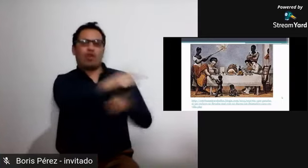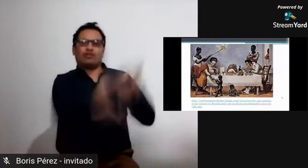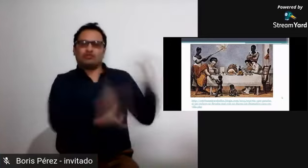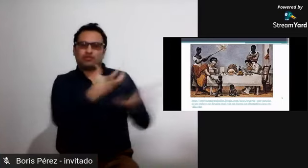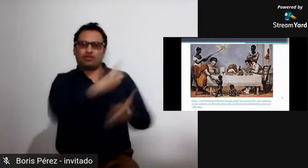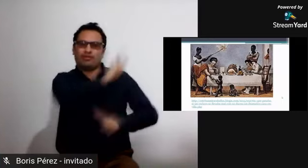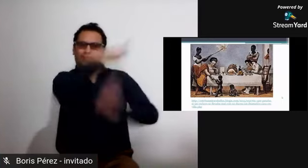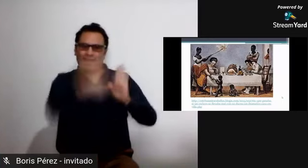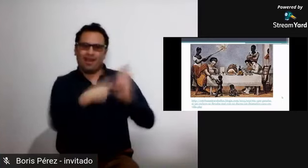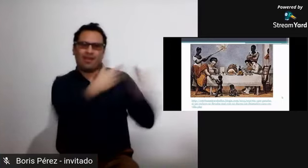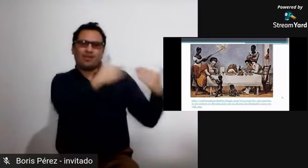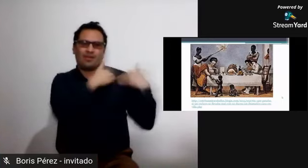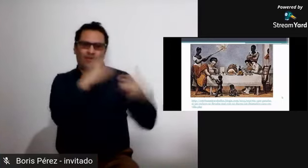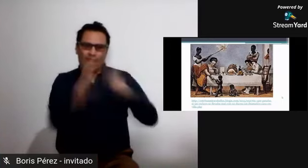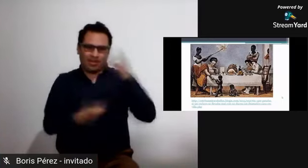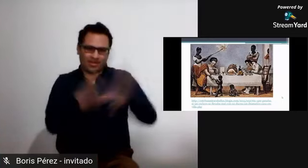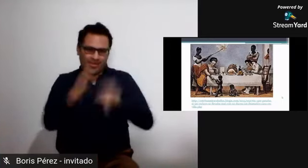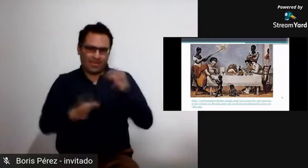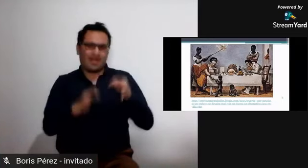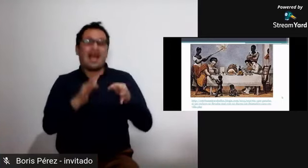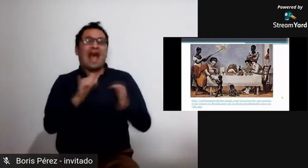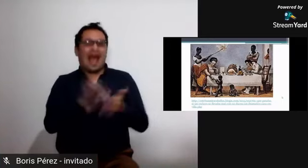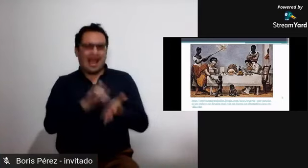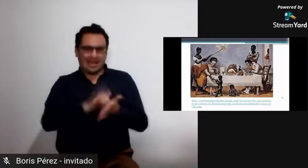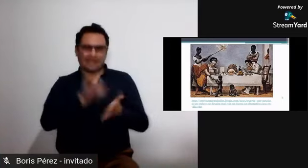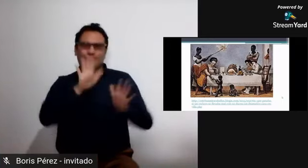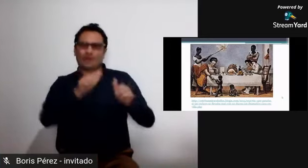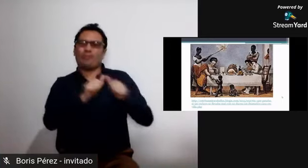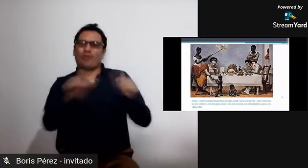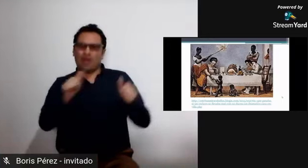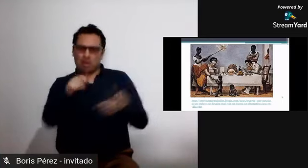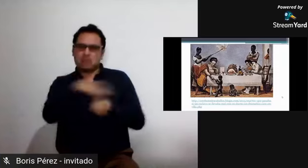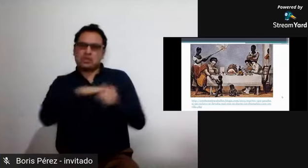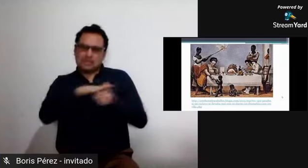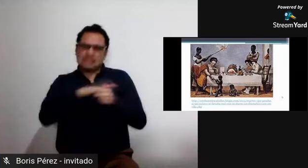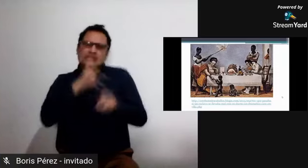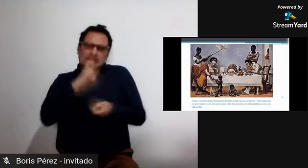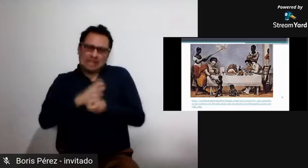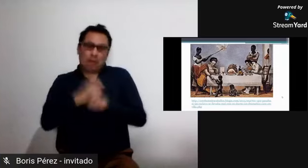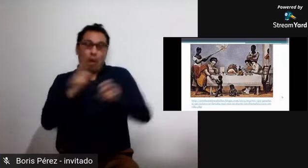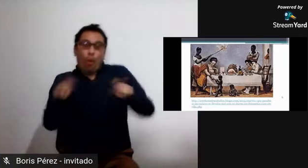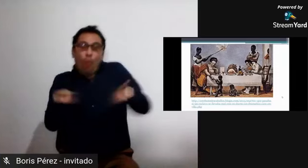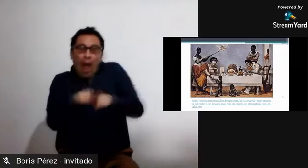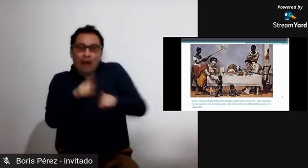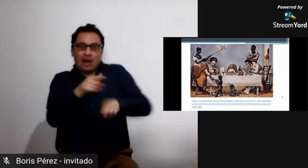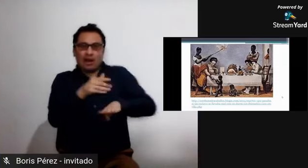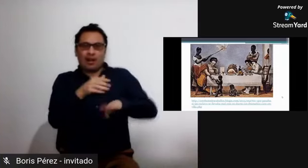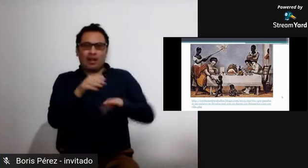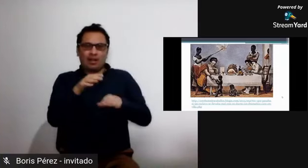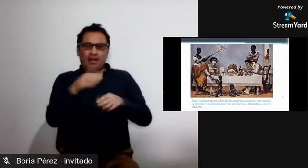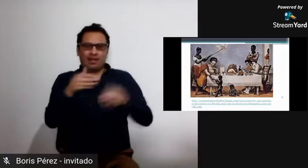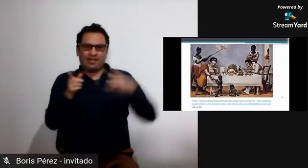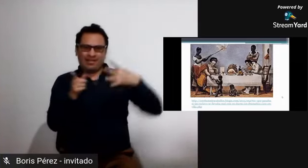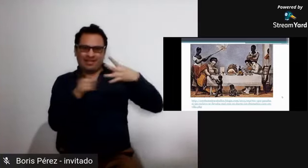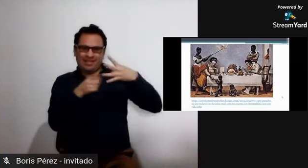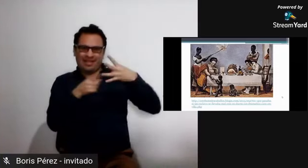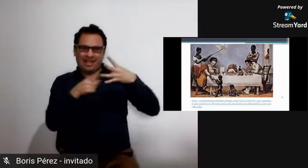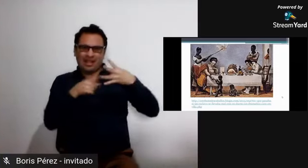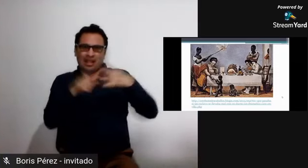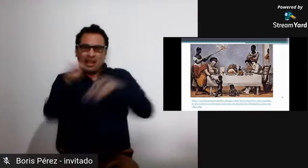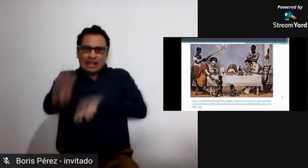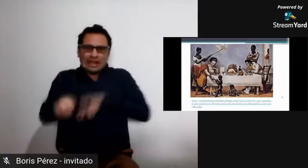si ellos ya vivían en las en las casas de los patrones por lo tanto tenían unas mejores condiciones de vida si